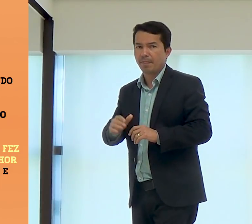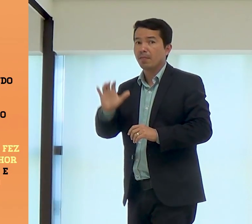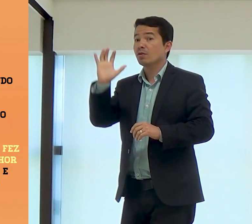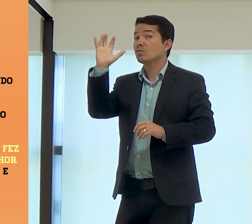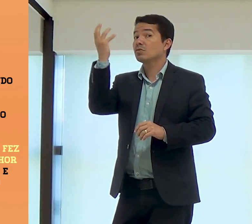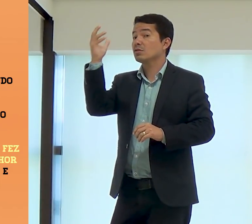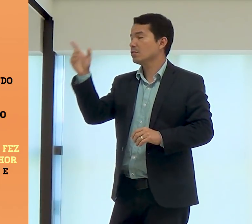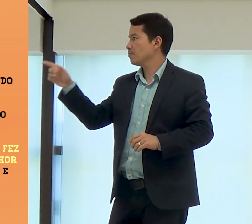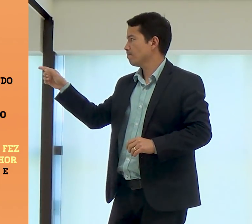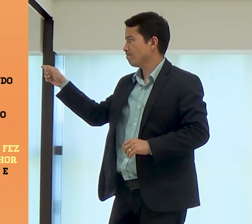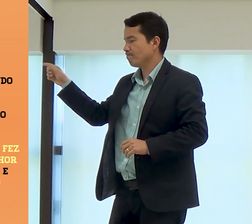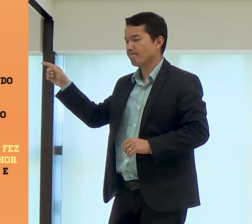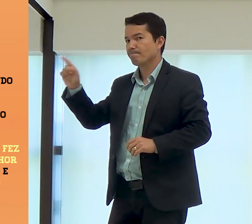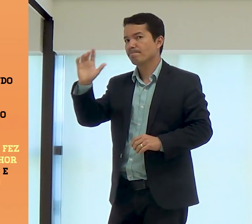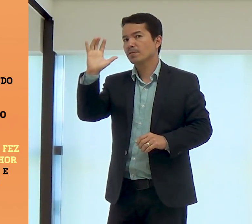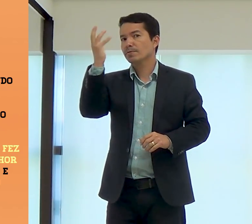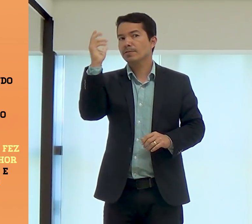Olha o que aconteceu.